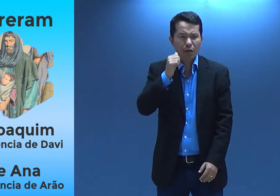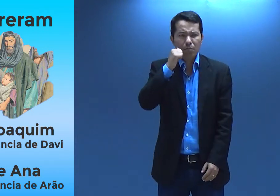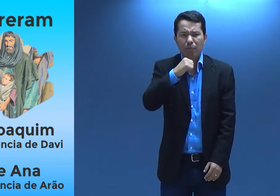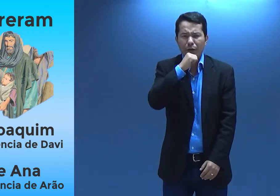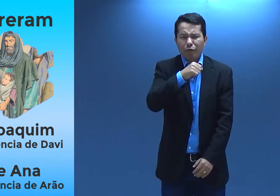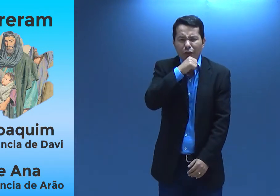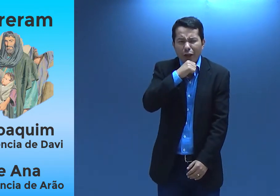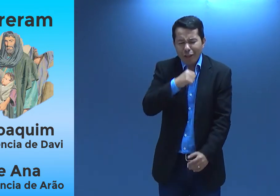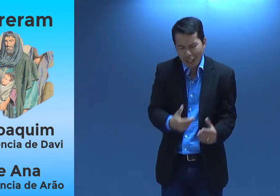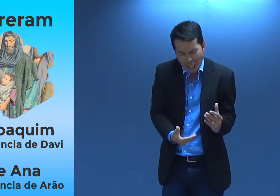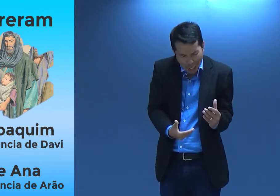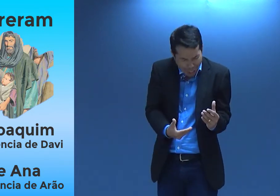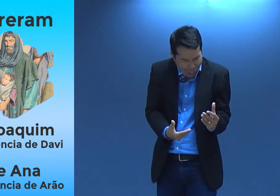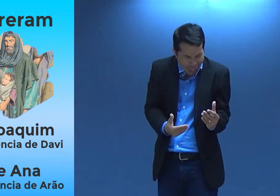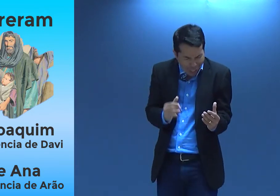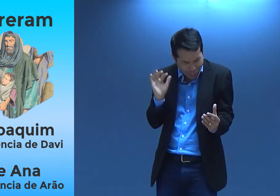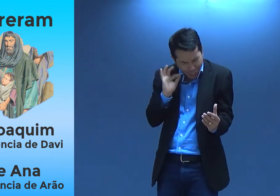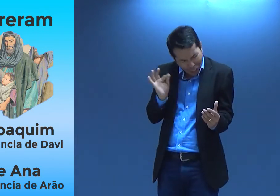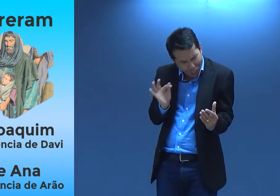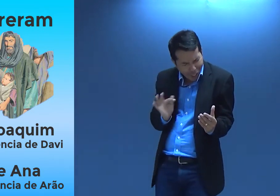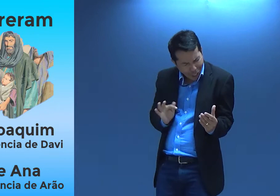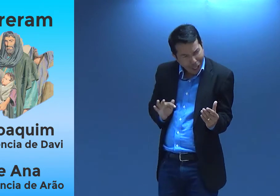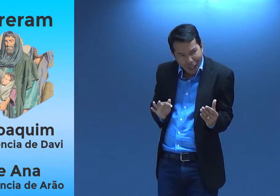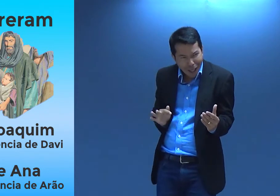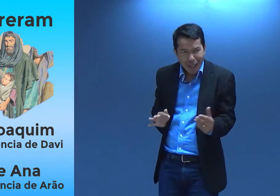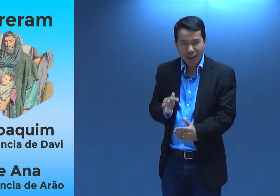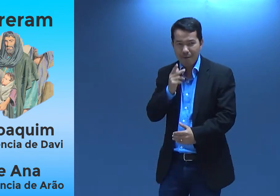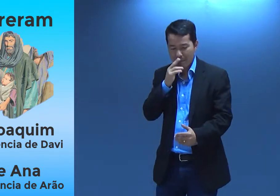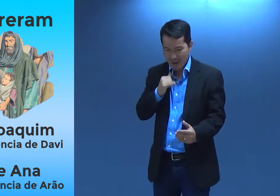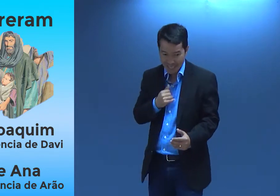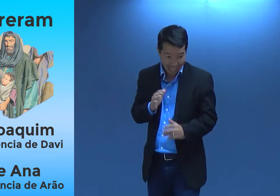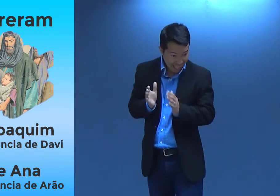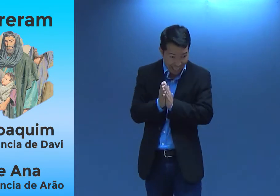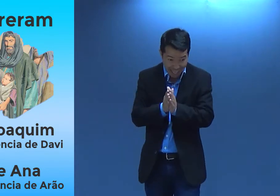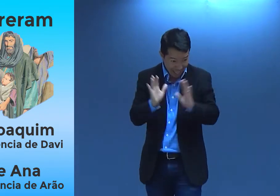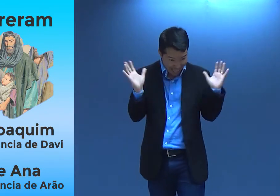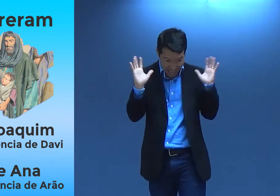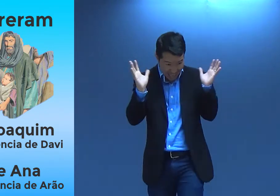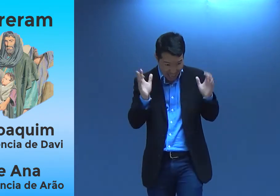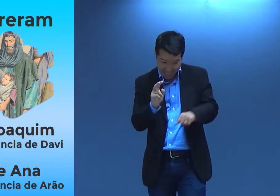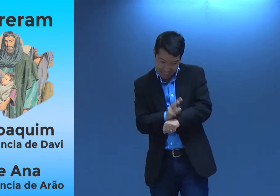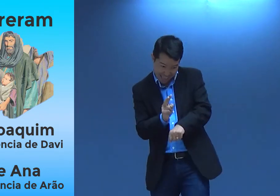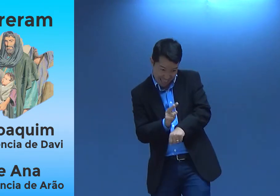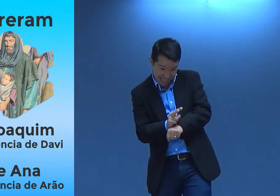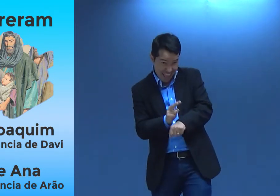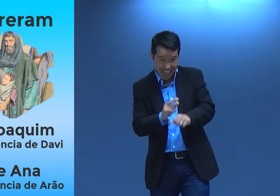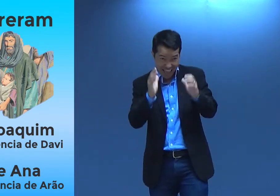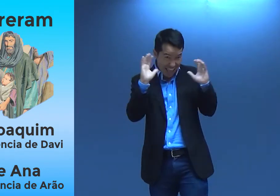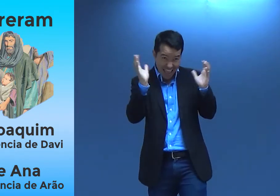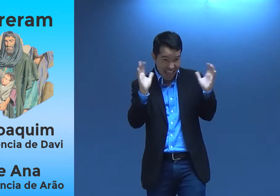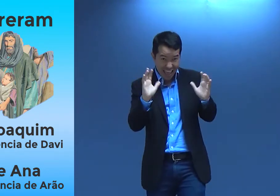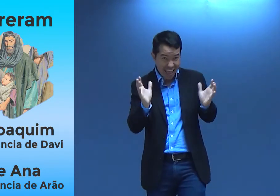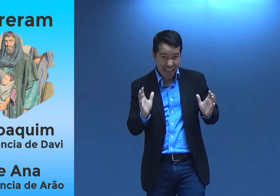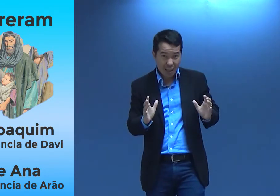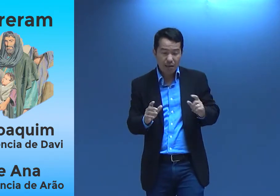ó. Parece ser a minha foto, né? A mamãe já idosa, cuidando do bebezinho. O pai olhando ali também, cuidando.